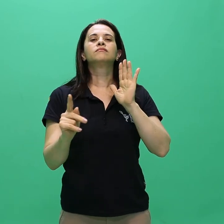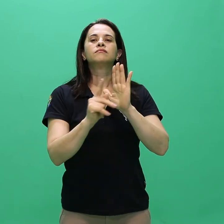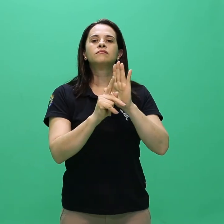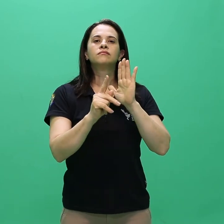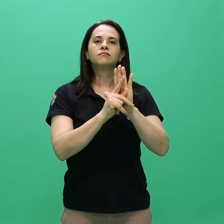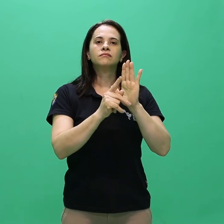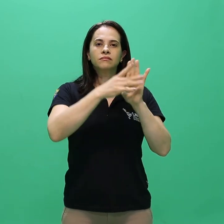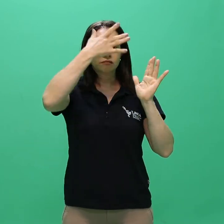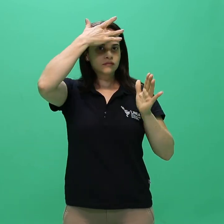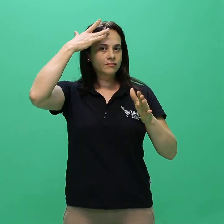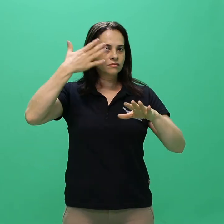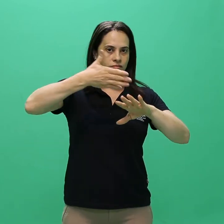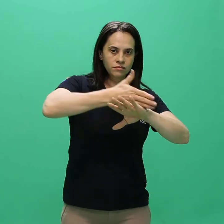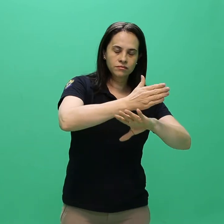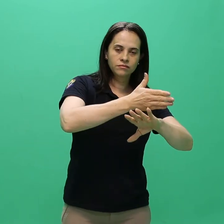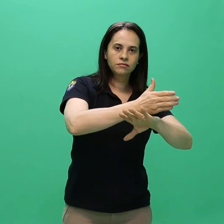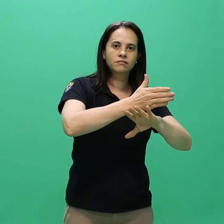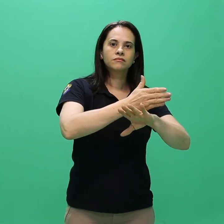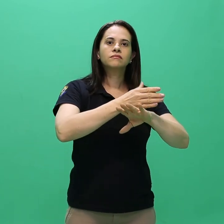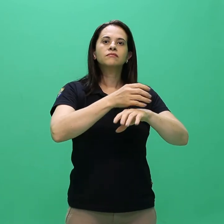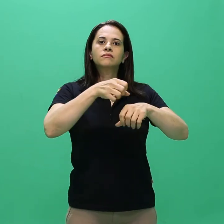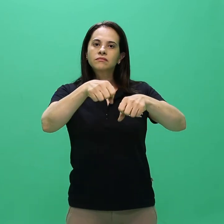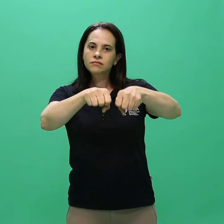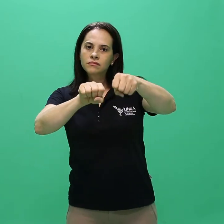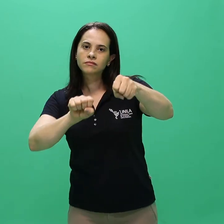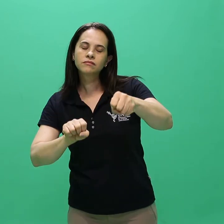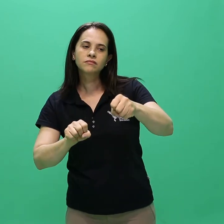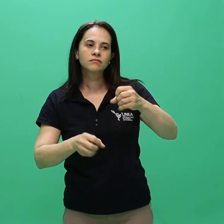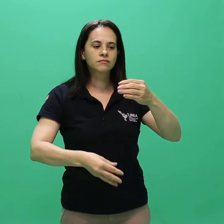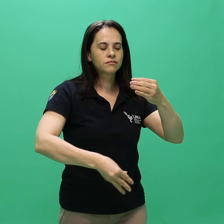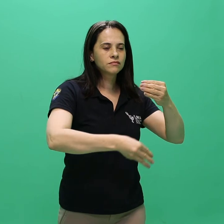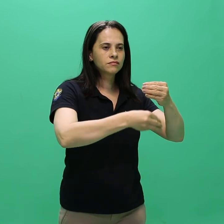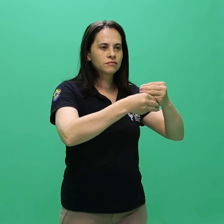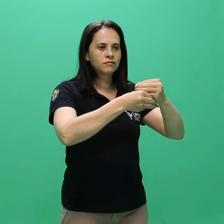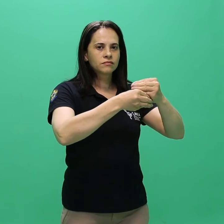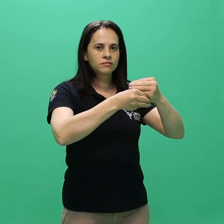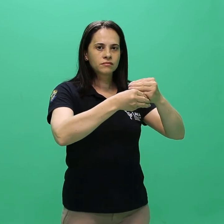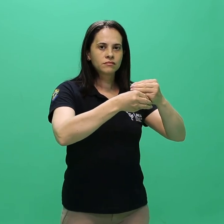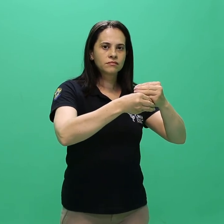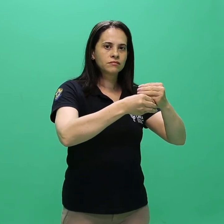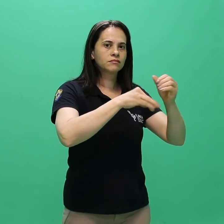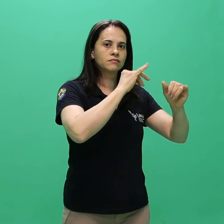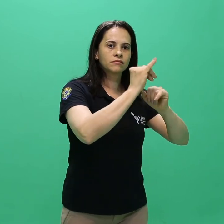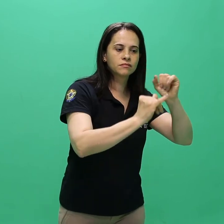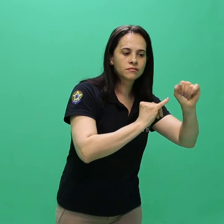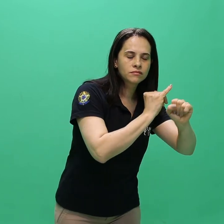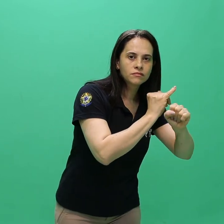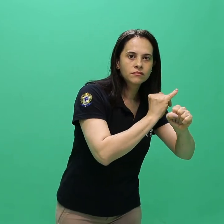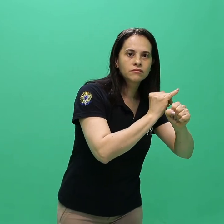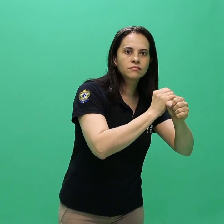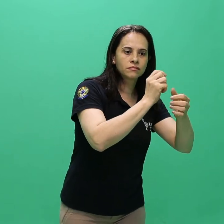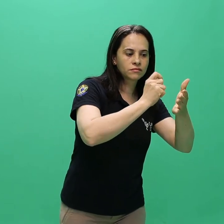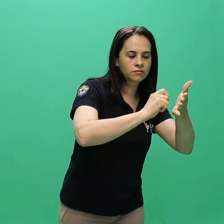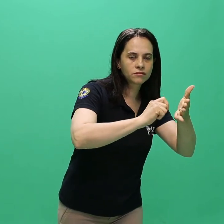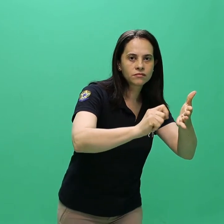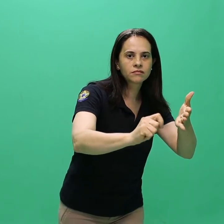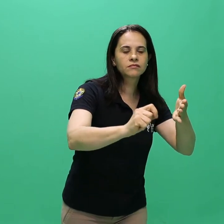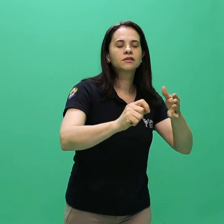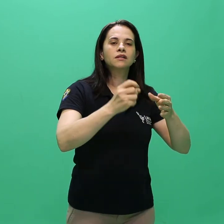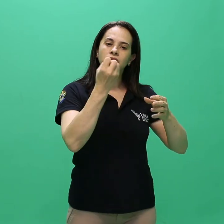e, caso seja constatada qualquer omissão, inconsistência ou divergência com a documentação oficial